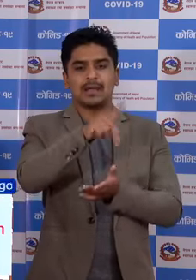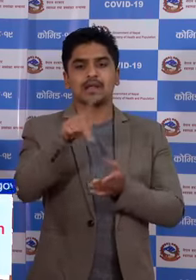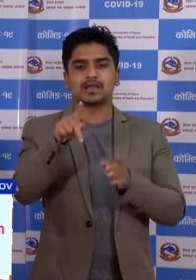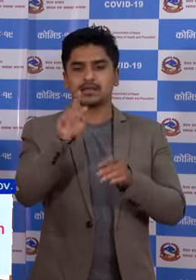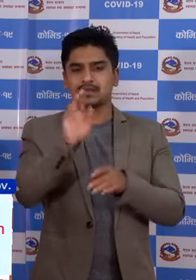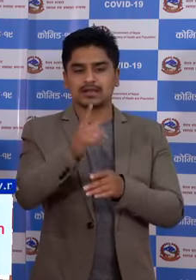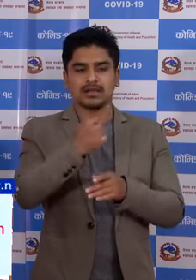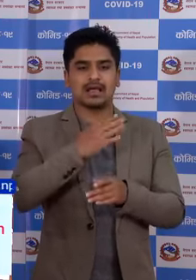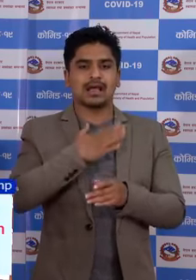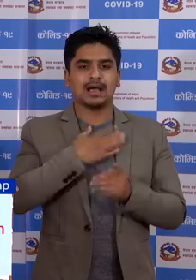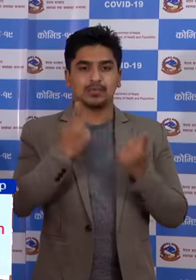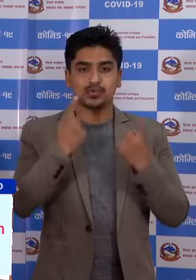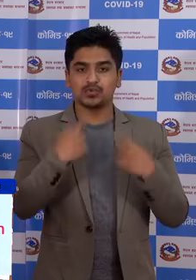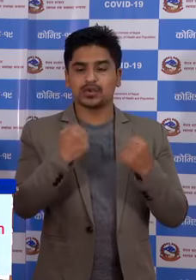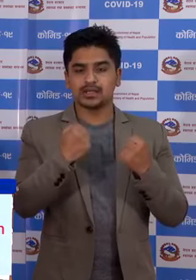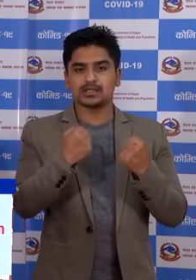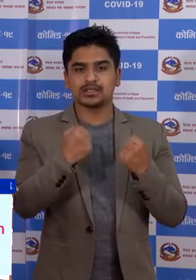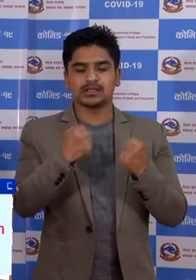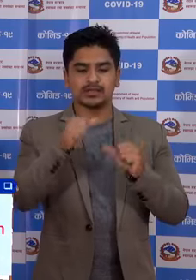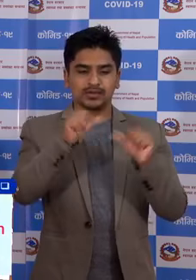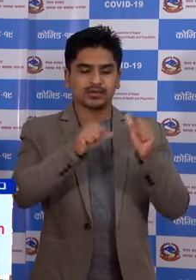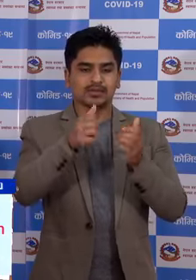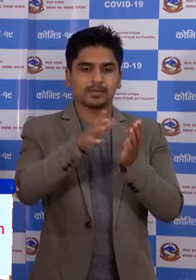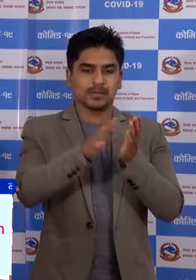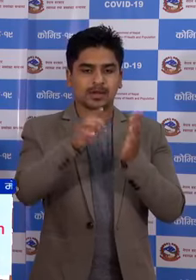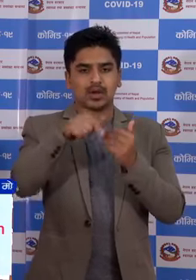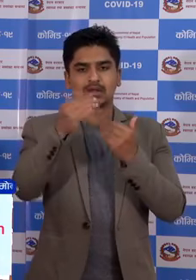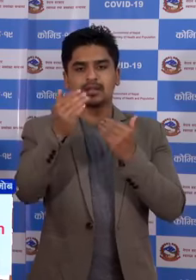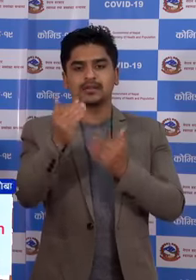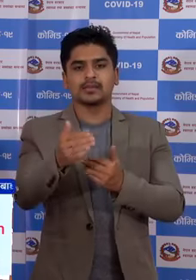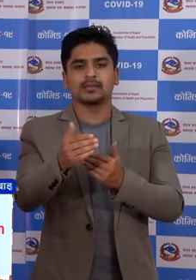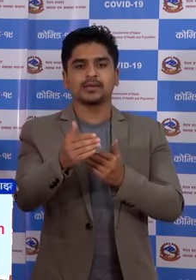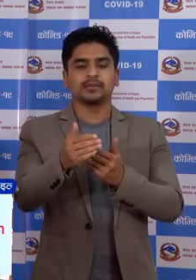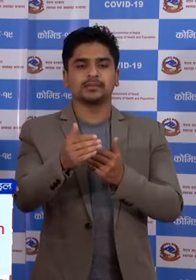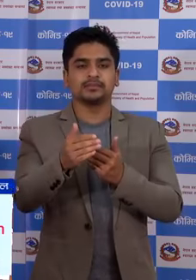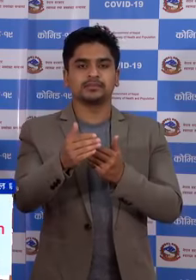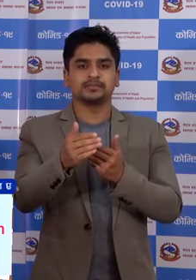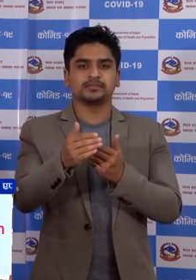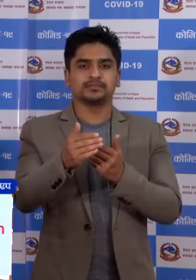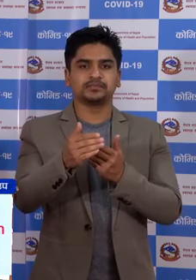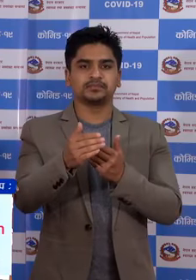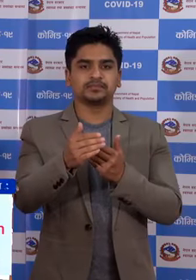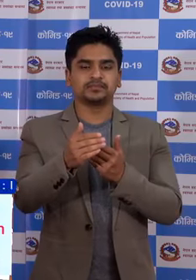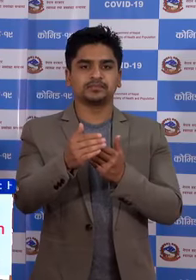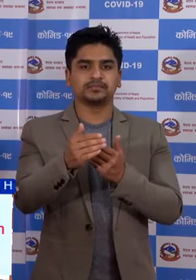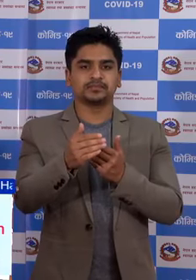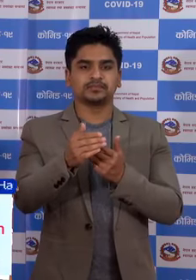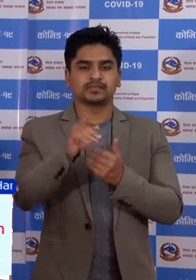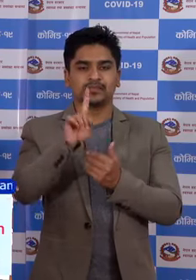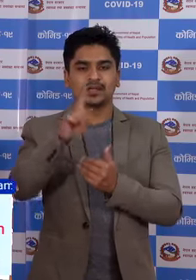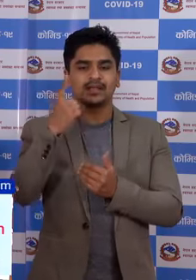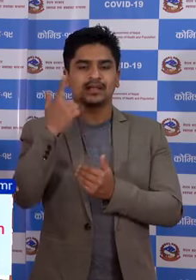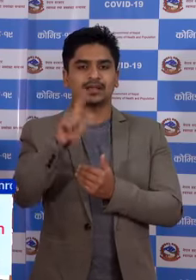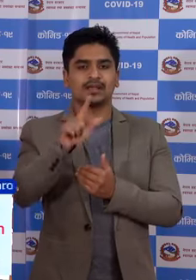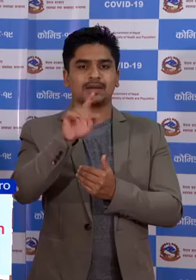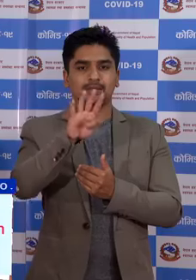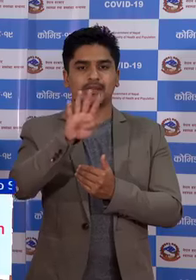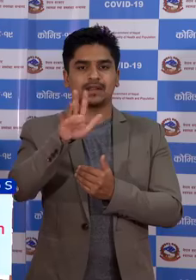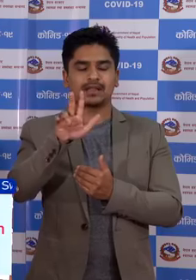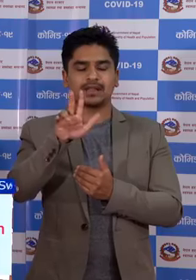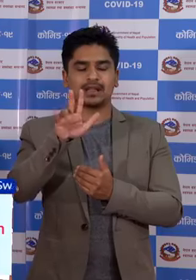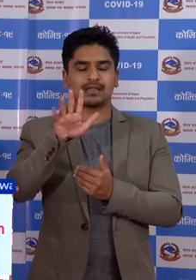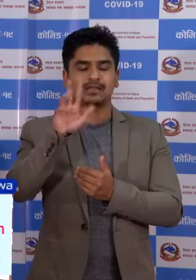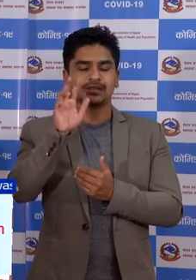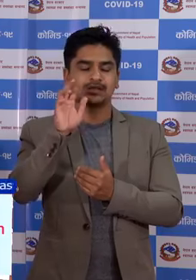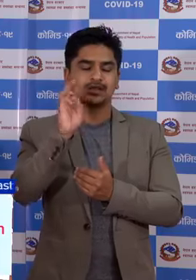हाम्रो स्वाट्य जस्वाट्य अईले संख्या एक लाग 25 इसजार